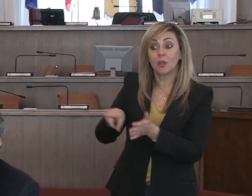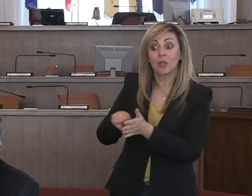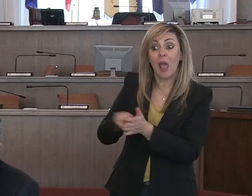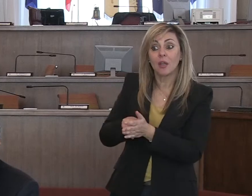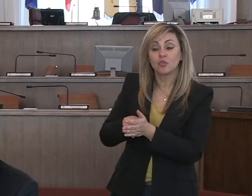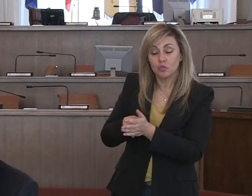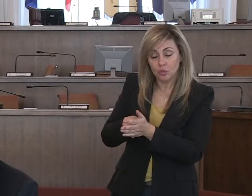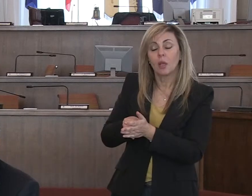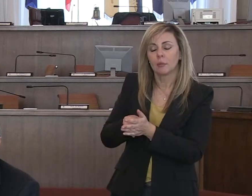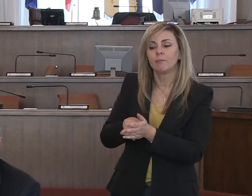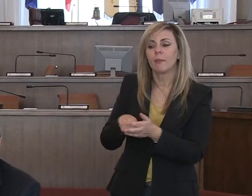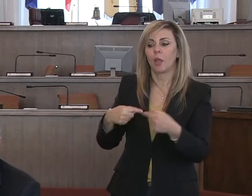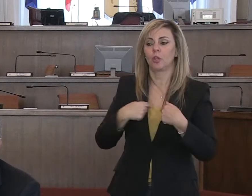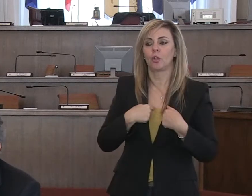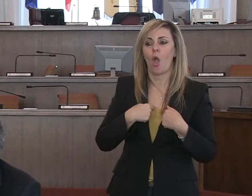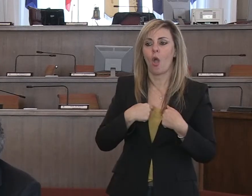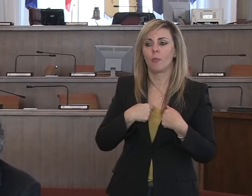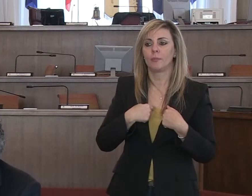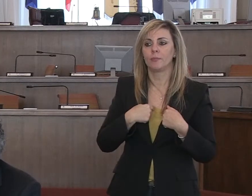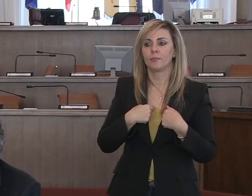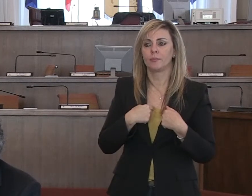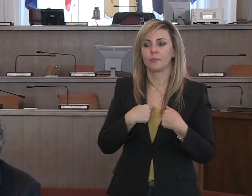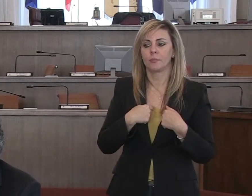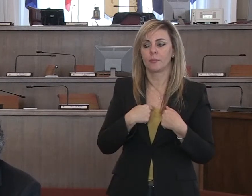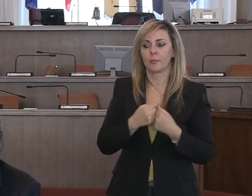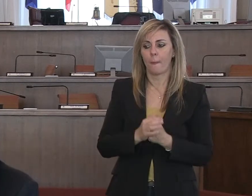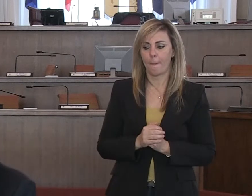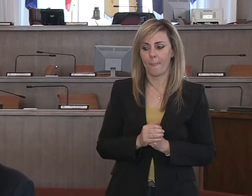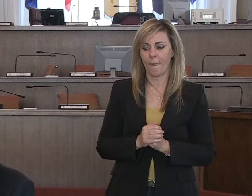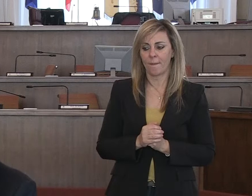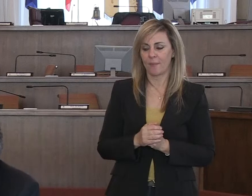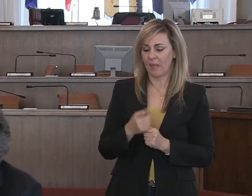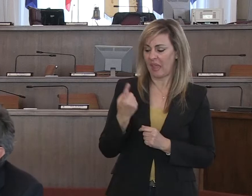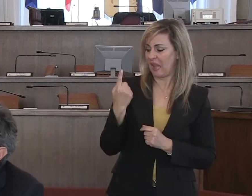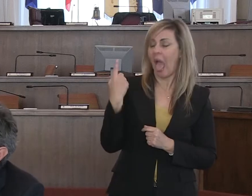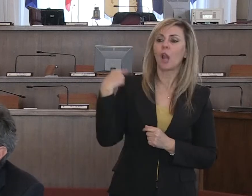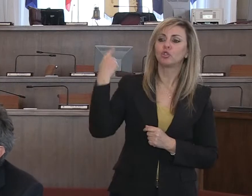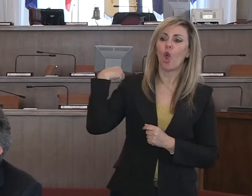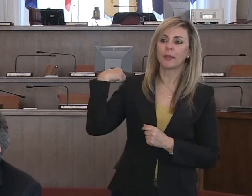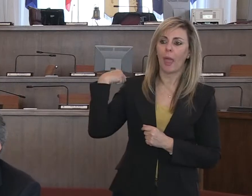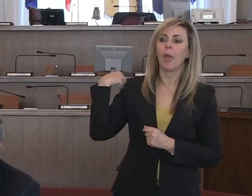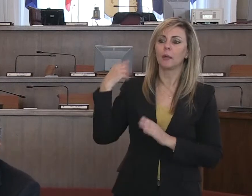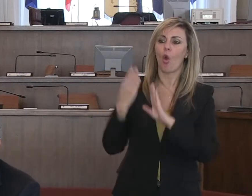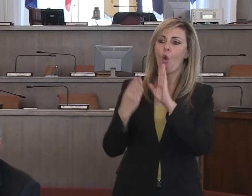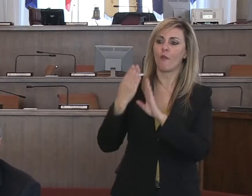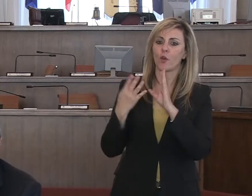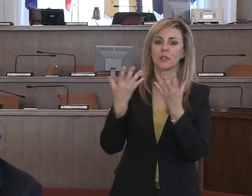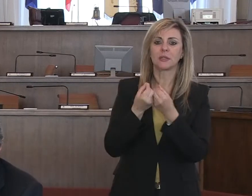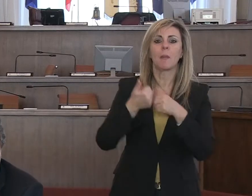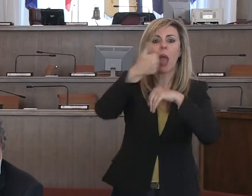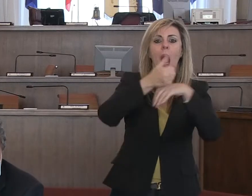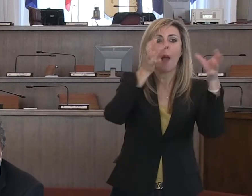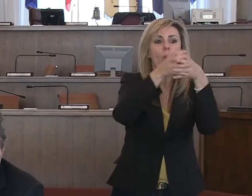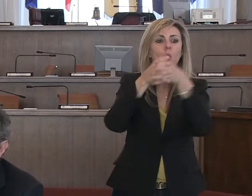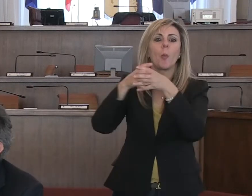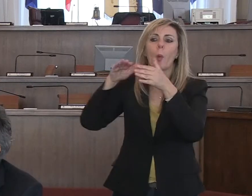un progetto di legge che io nella giornata del altro ieri ho confrontato anche con i capigruppo della